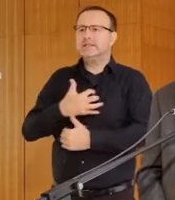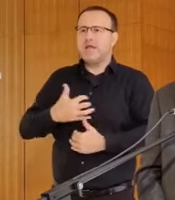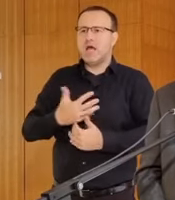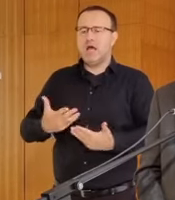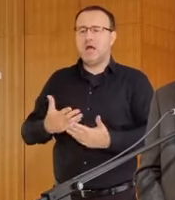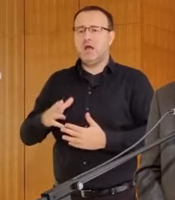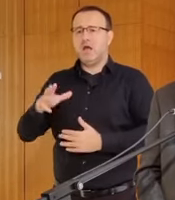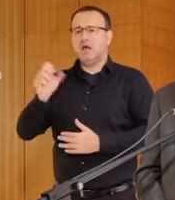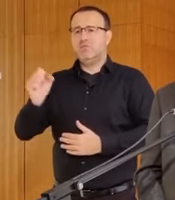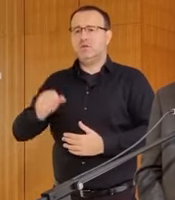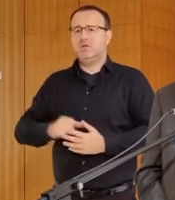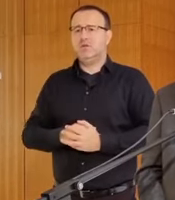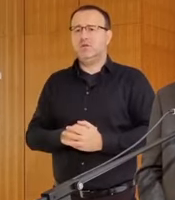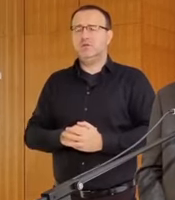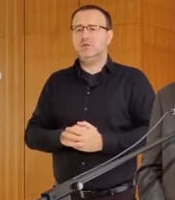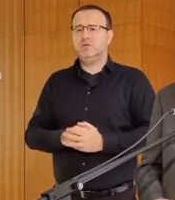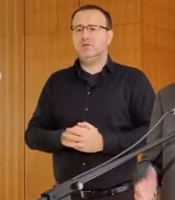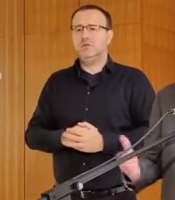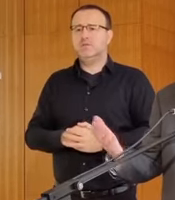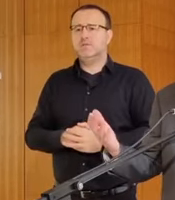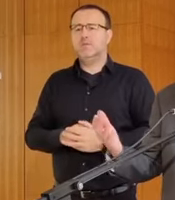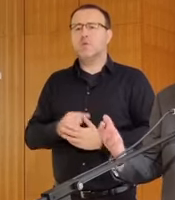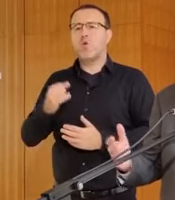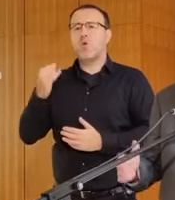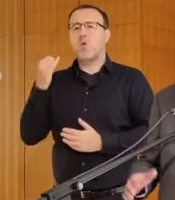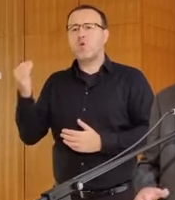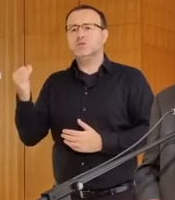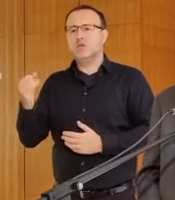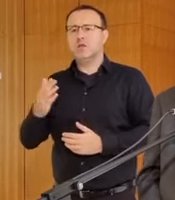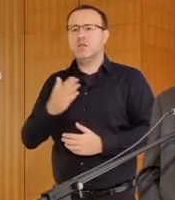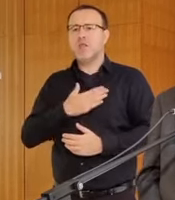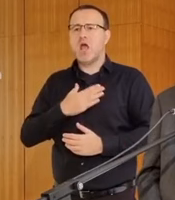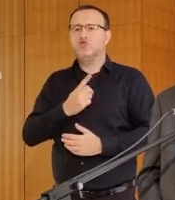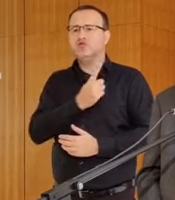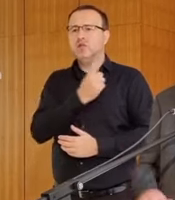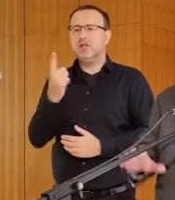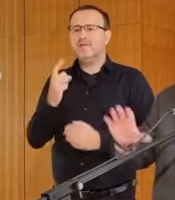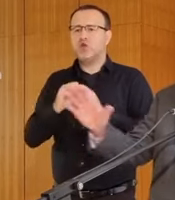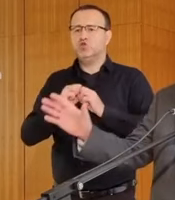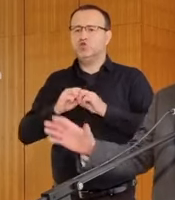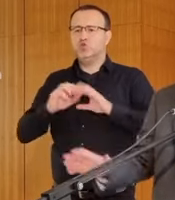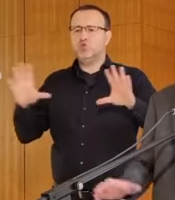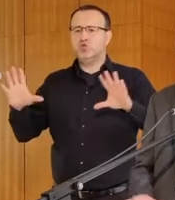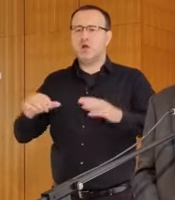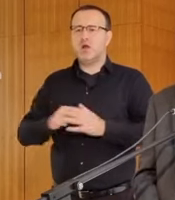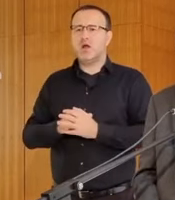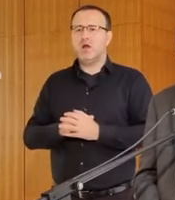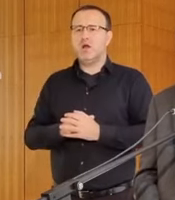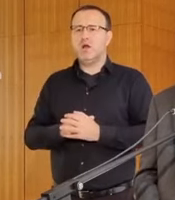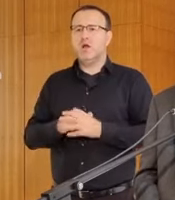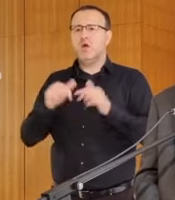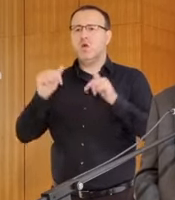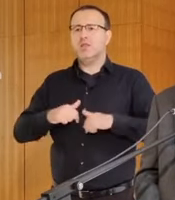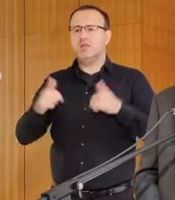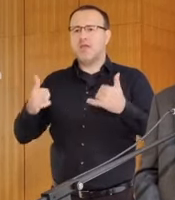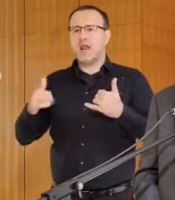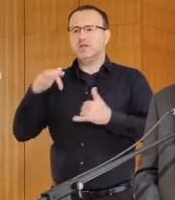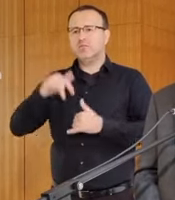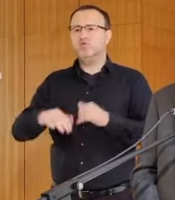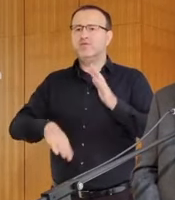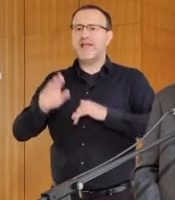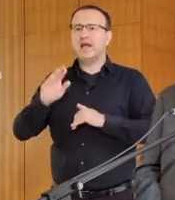aby oslabilo našu infraštruktúru, ktorá sa nachádza dnes už z veľkej časti v